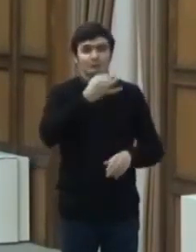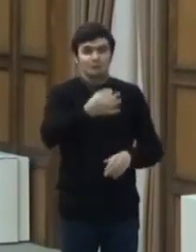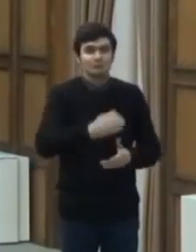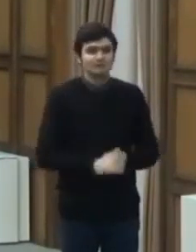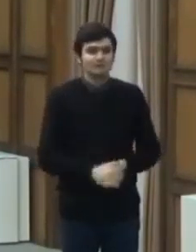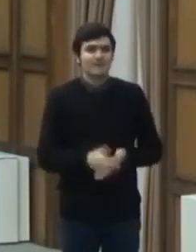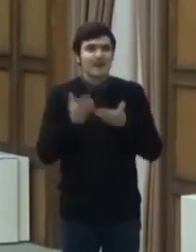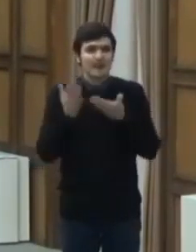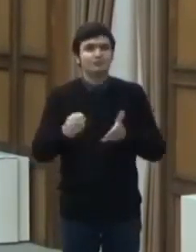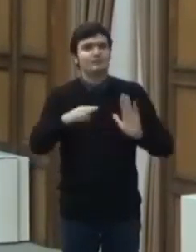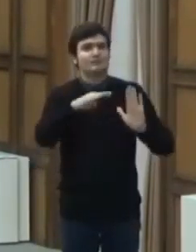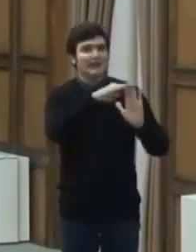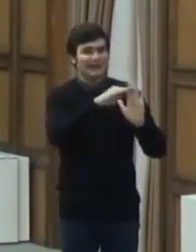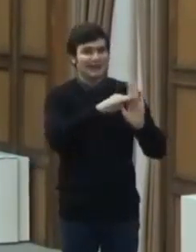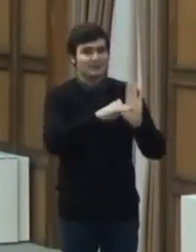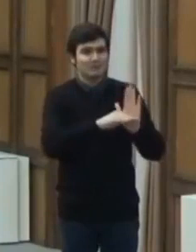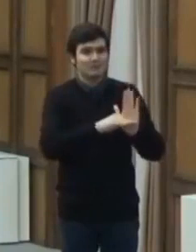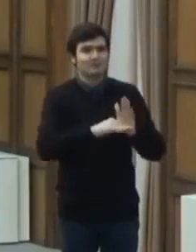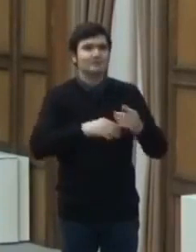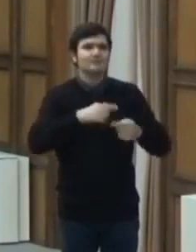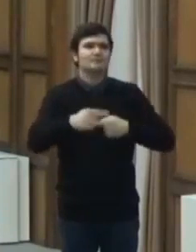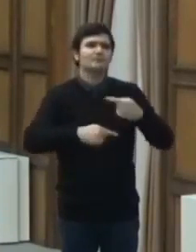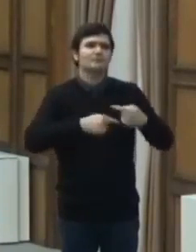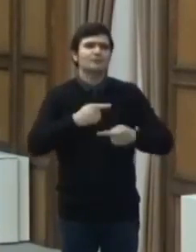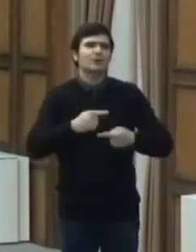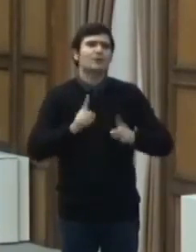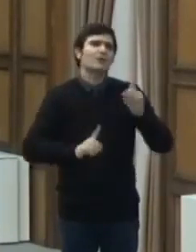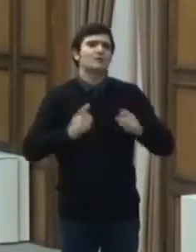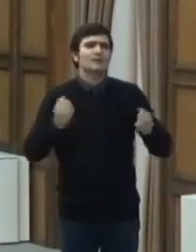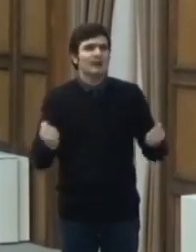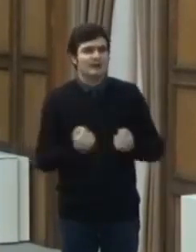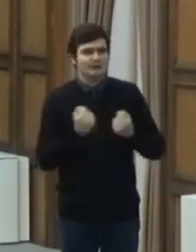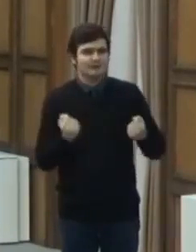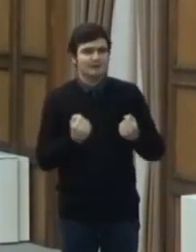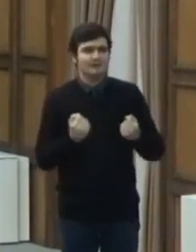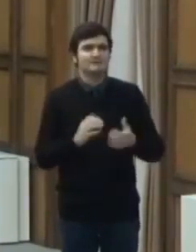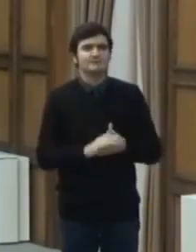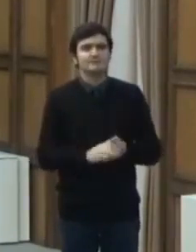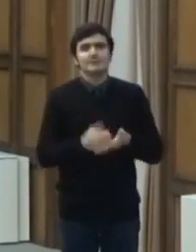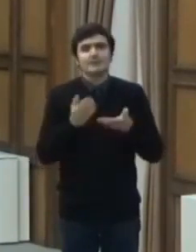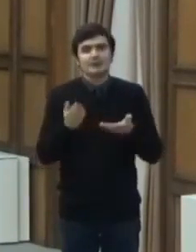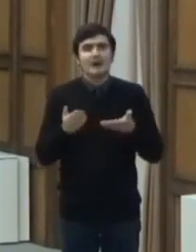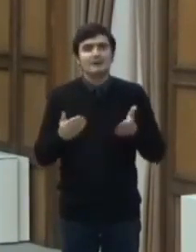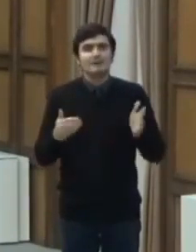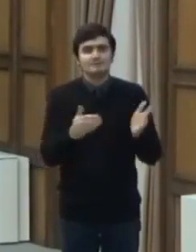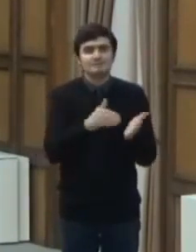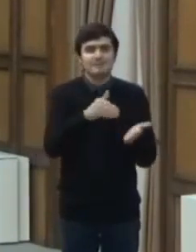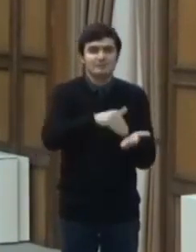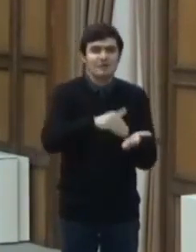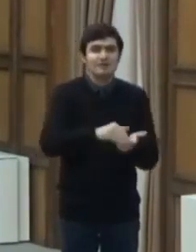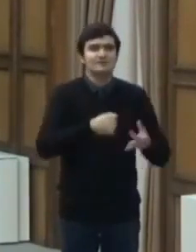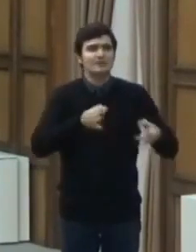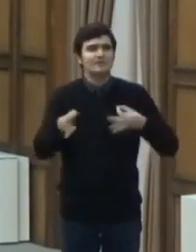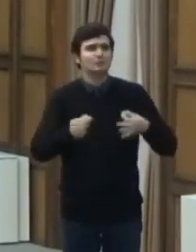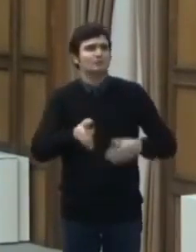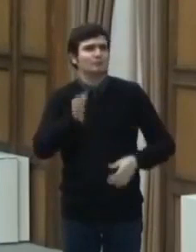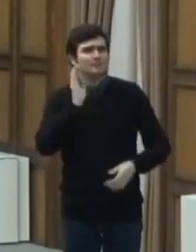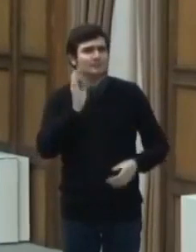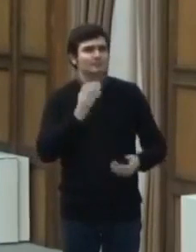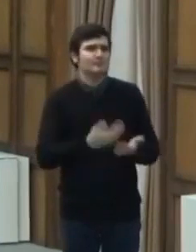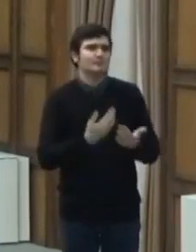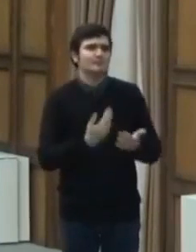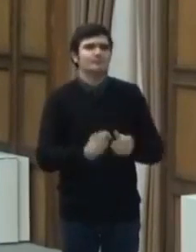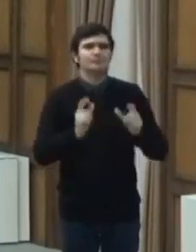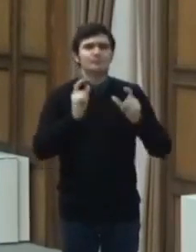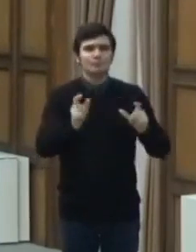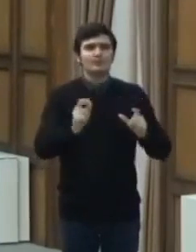regulile de desfășurare ale unor activități care necesită măsuri specifice de protecție